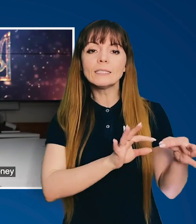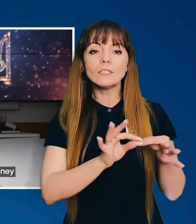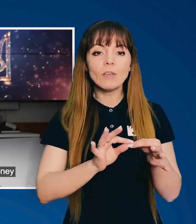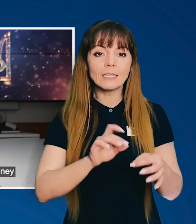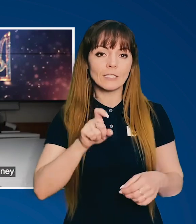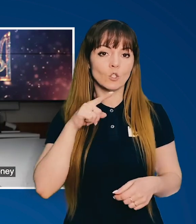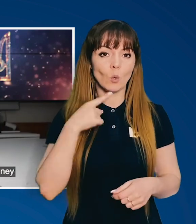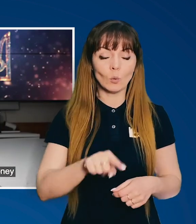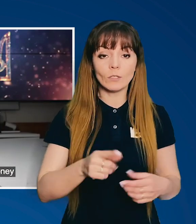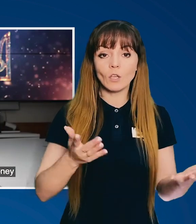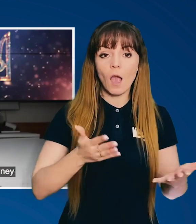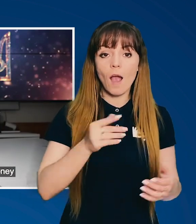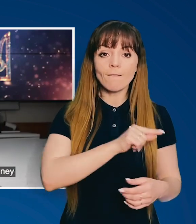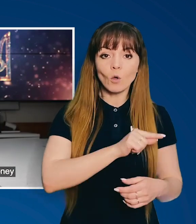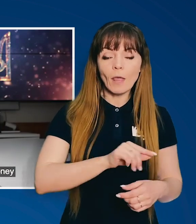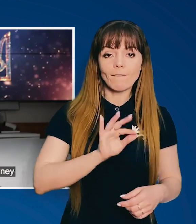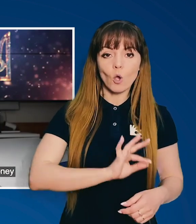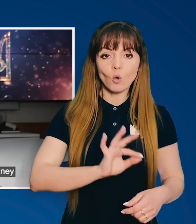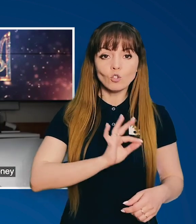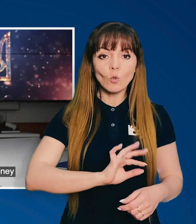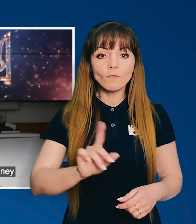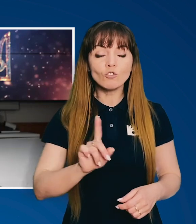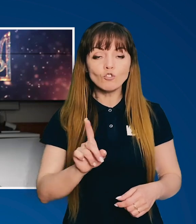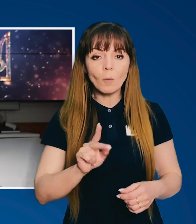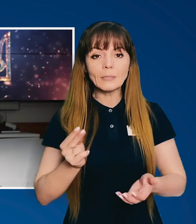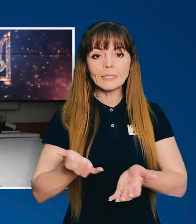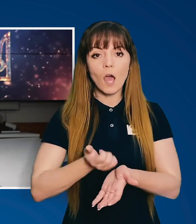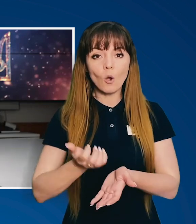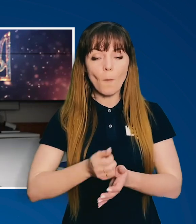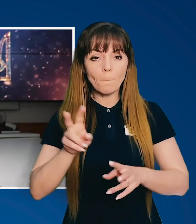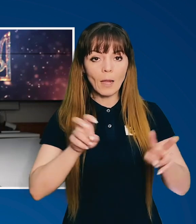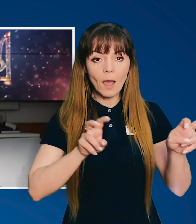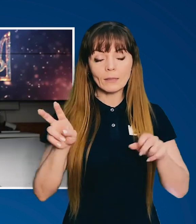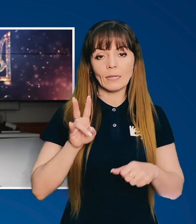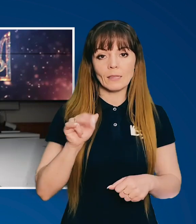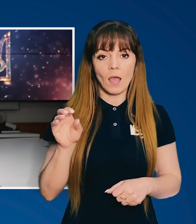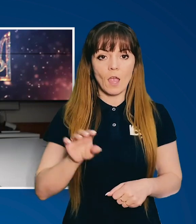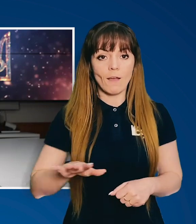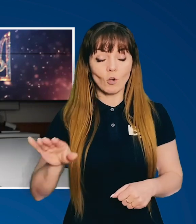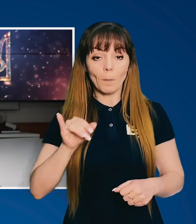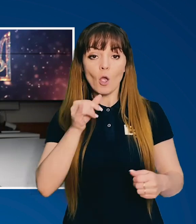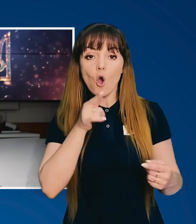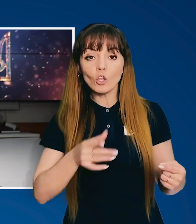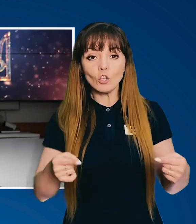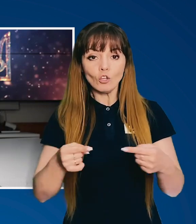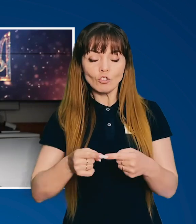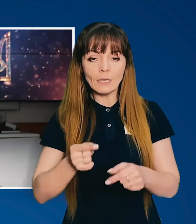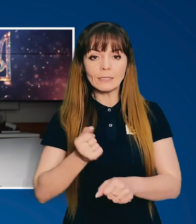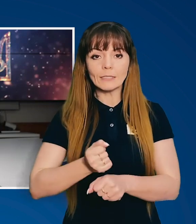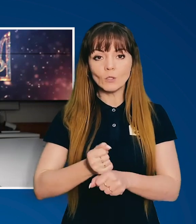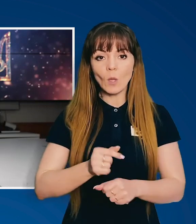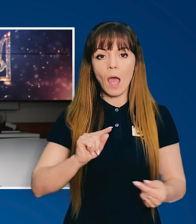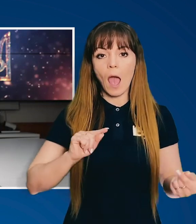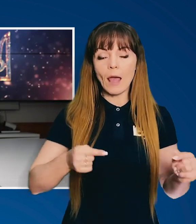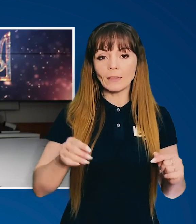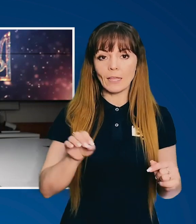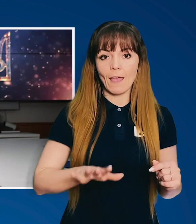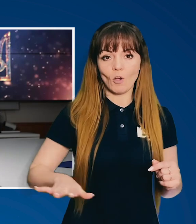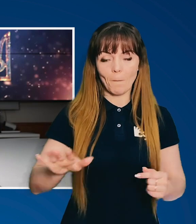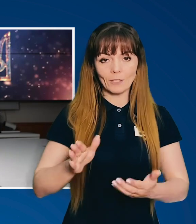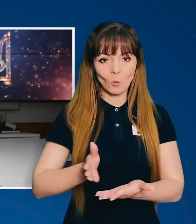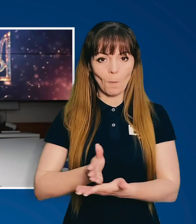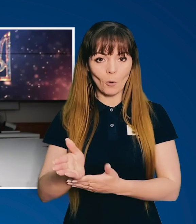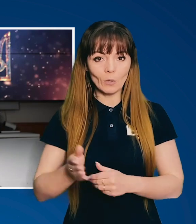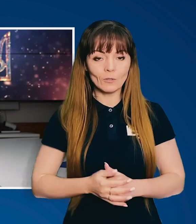будь-які зв'язки з Росією, які вона використовує, щоб заробляти на Європі. І одночасно здійснювати